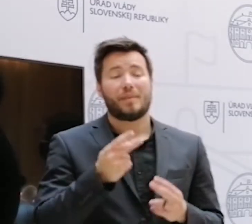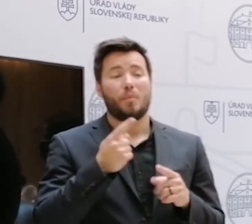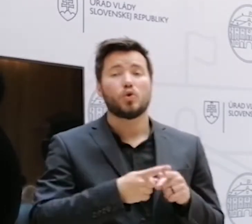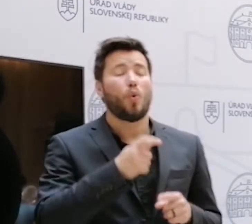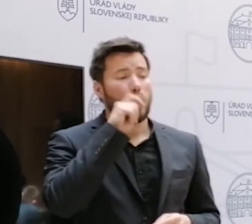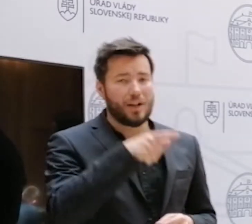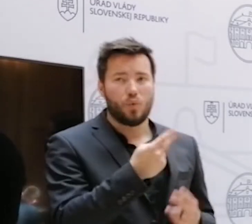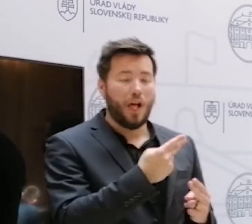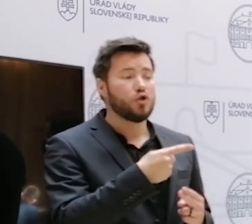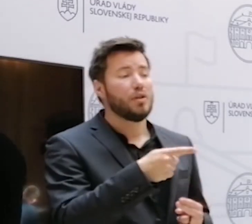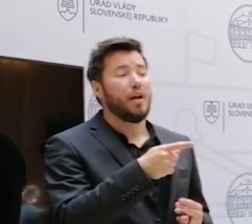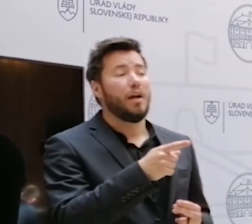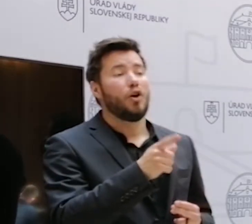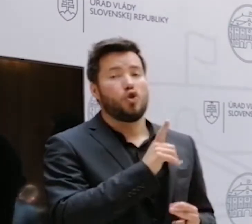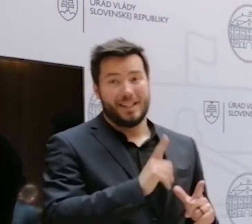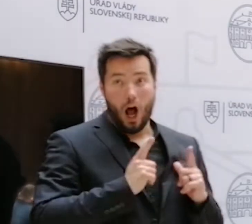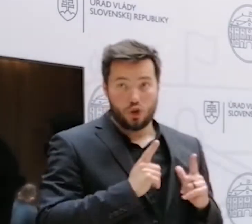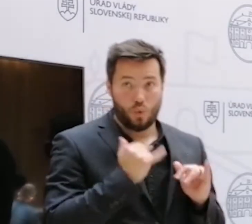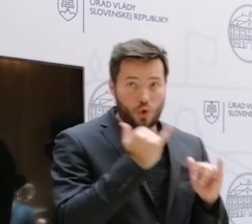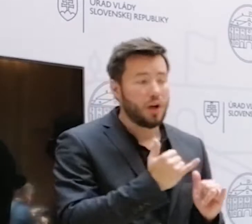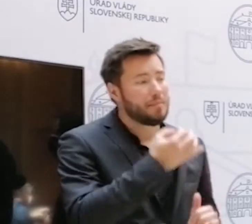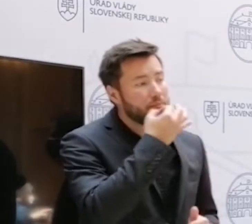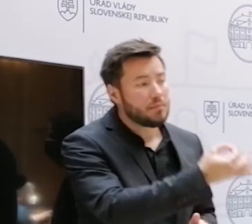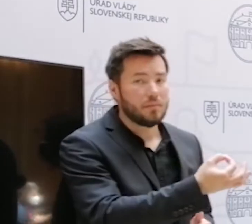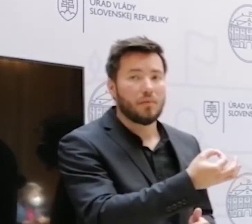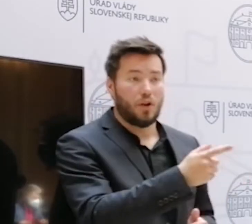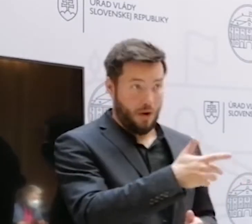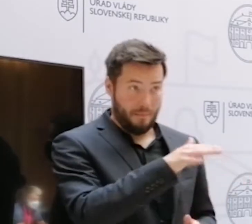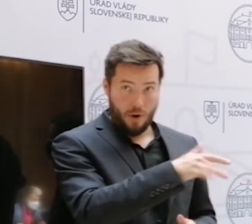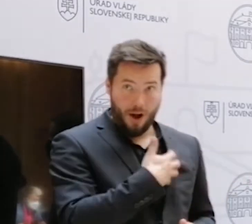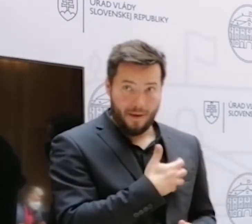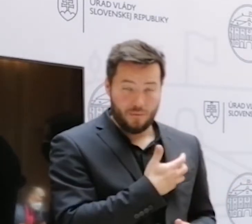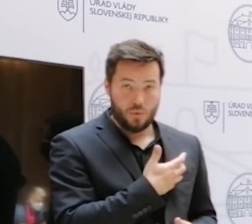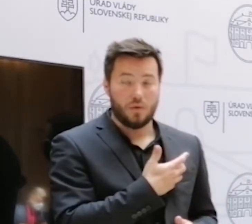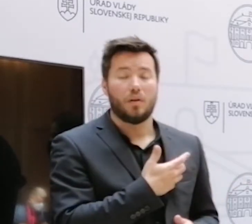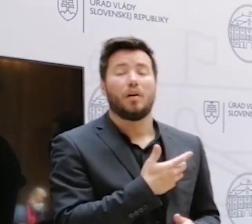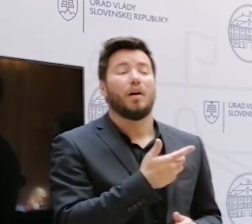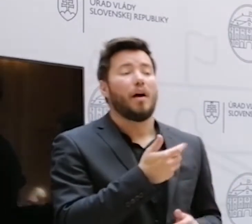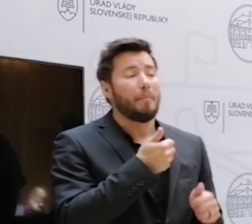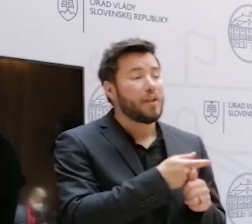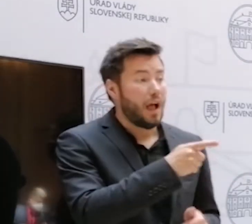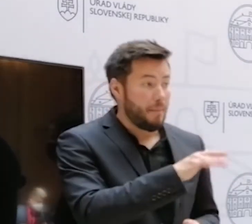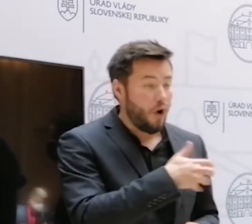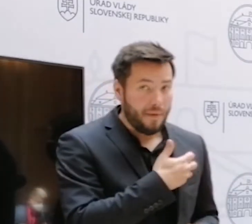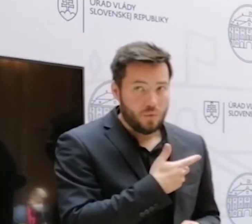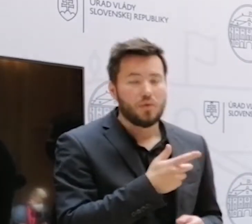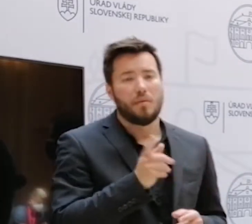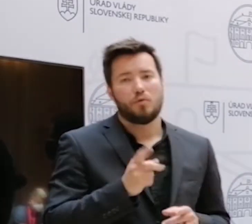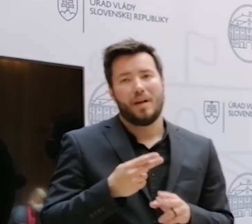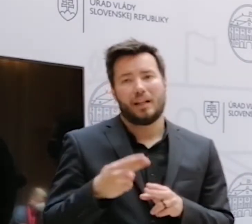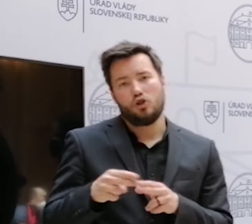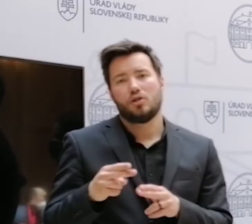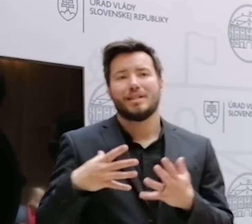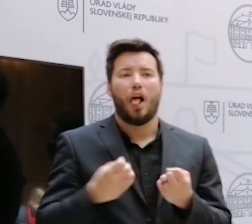tieto útoky, vlastne ktorí sú obeťou takéhoto útoku, v akej miere oni majú obavu. A si myslím, že z ohľadu na to sa treba vysporiadať aj potom prípadne do skutkov